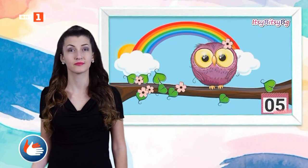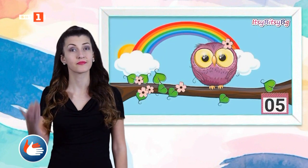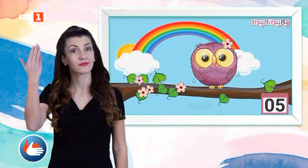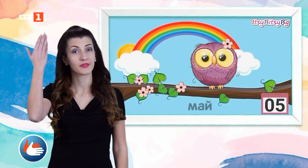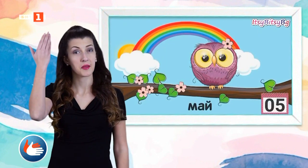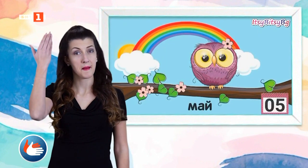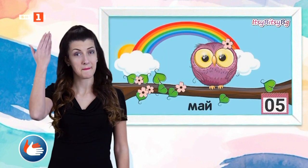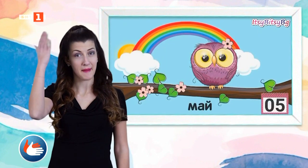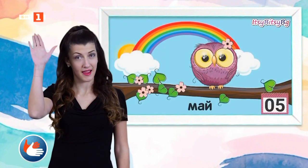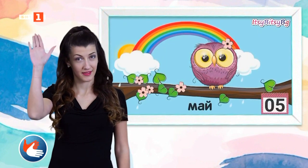Май